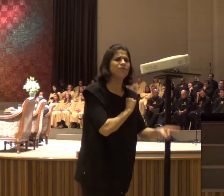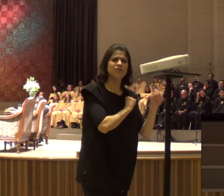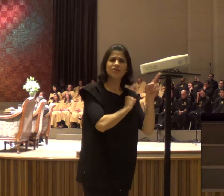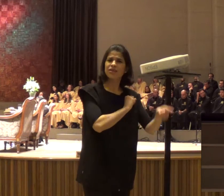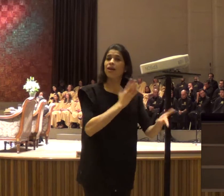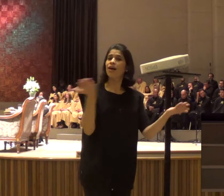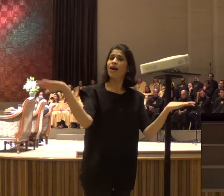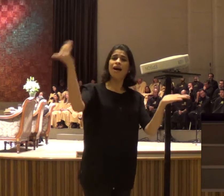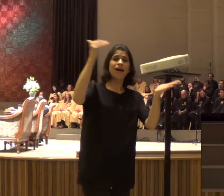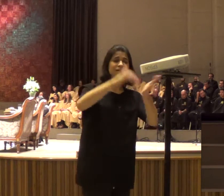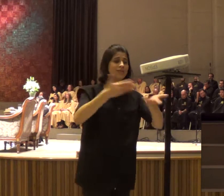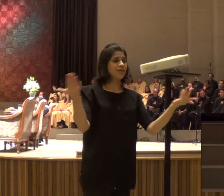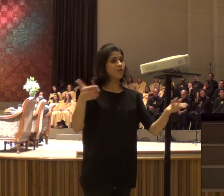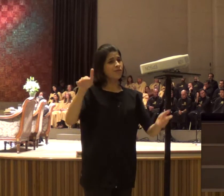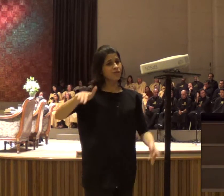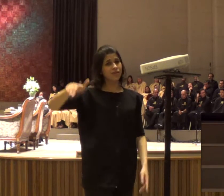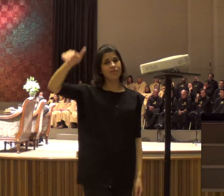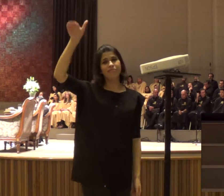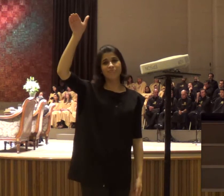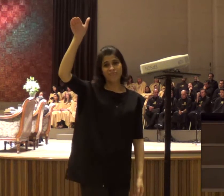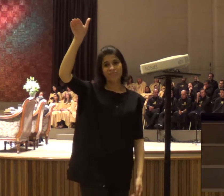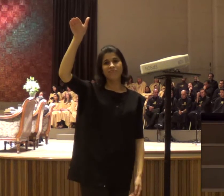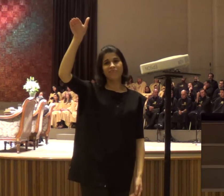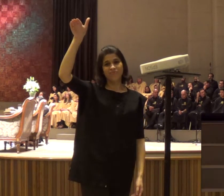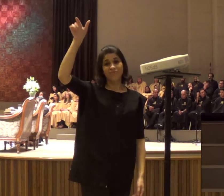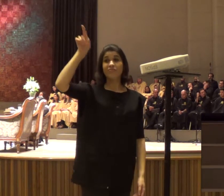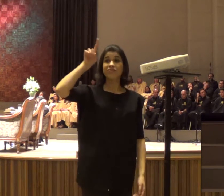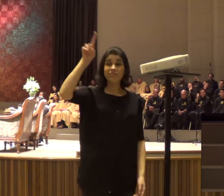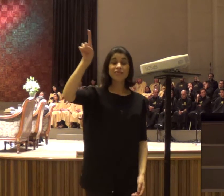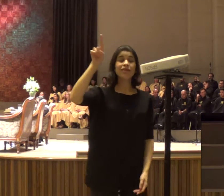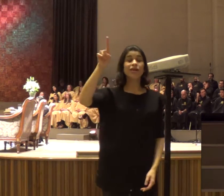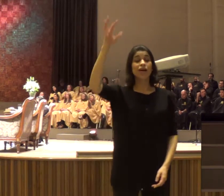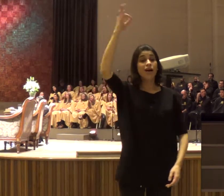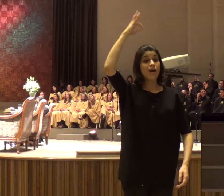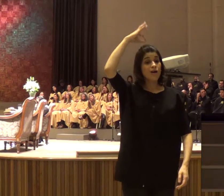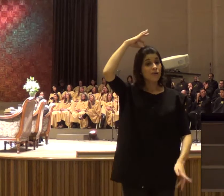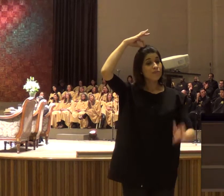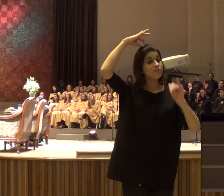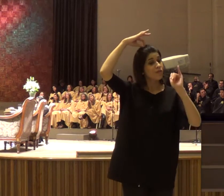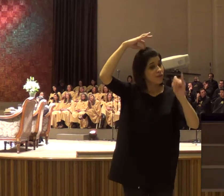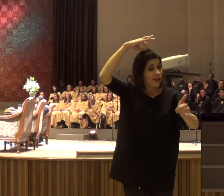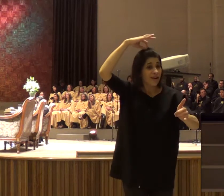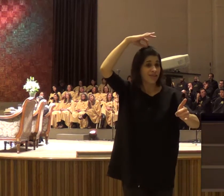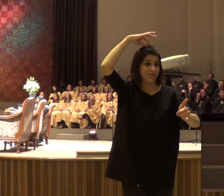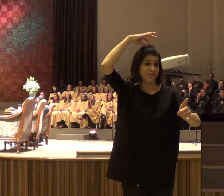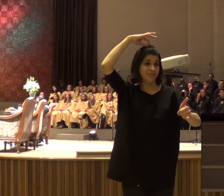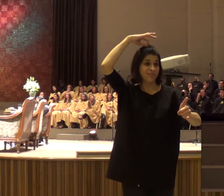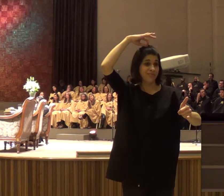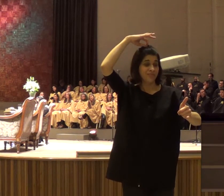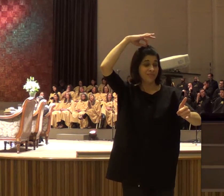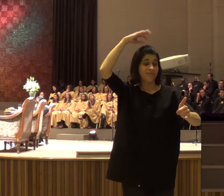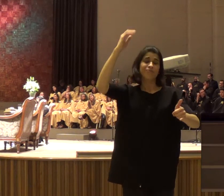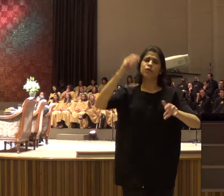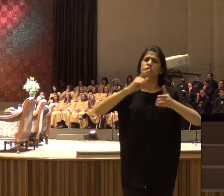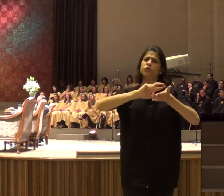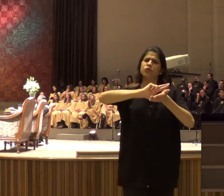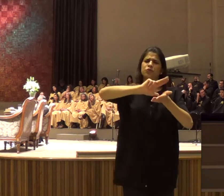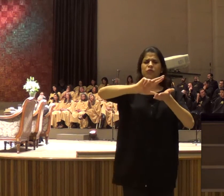e ele vem falando, ele usa, o seu espírito, em muitas maneiras, diferentes, ferramentas, ele usa a palavra,